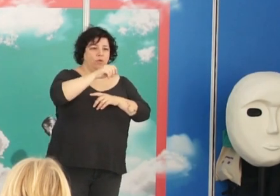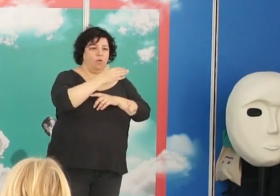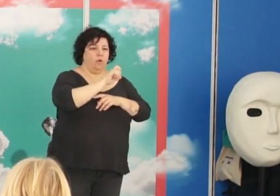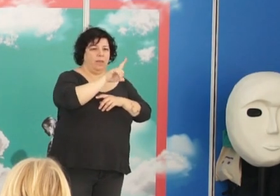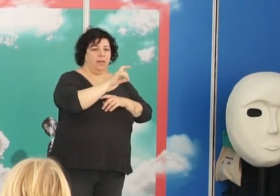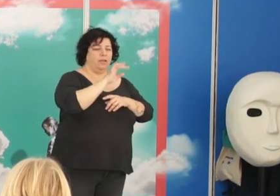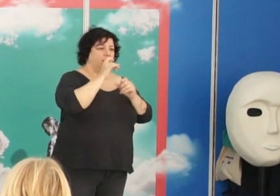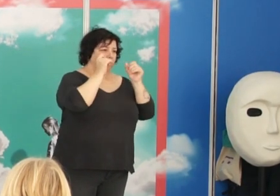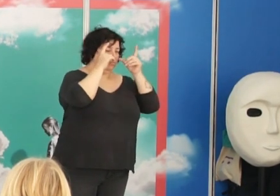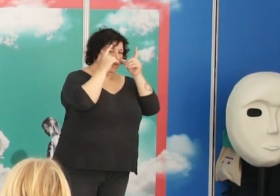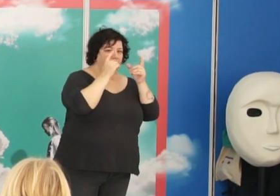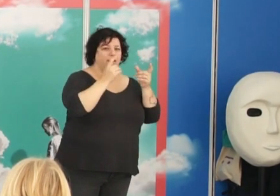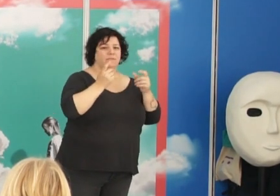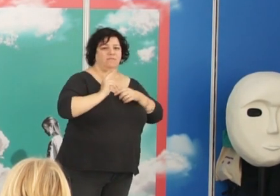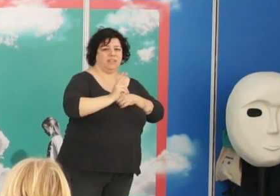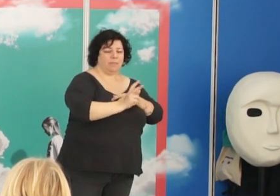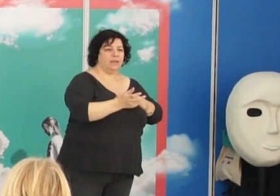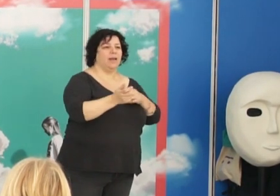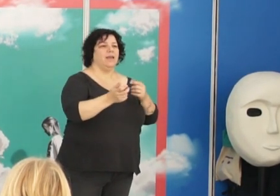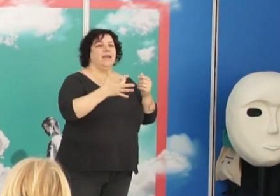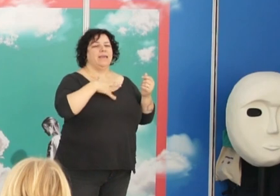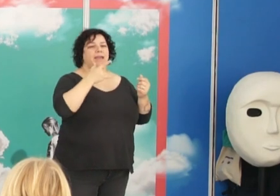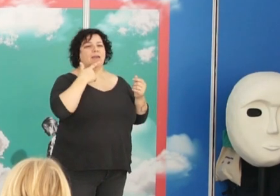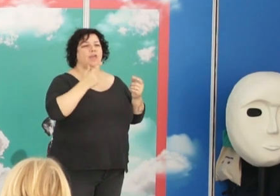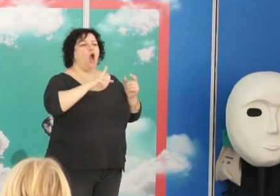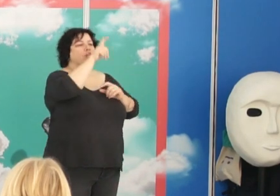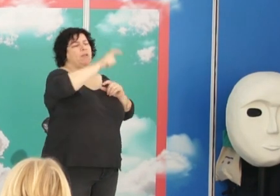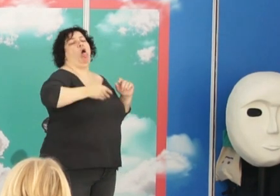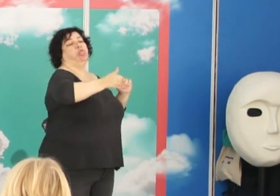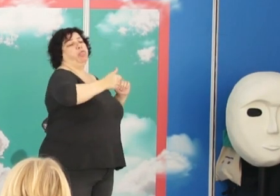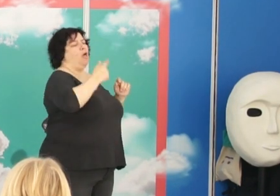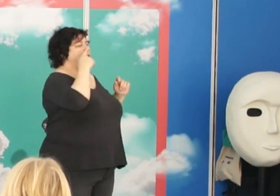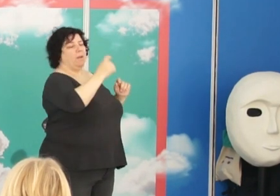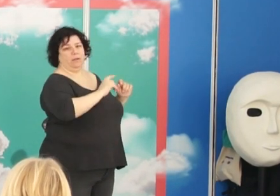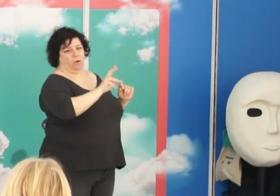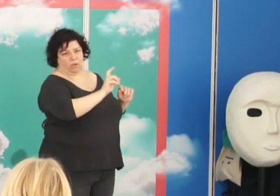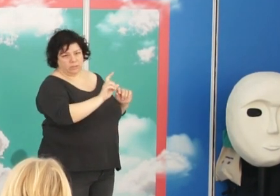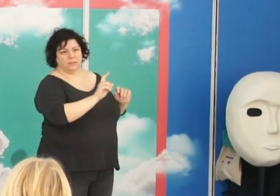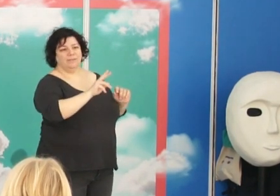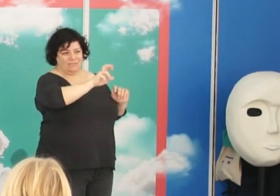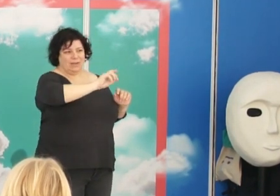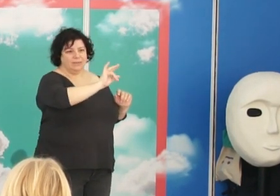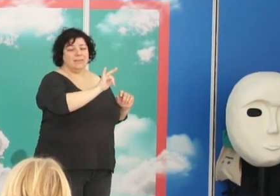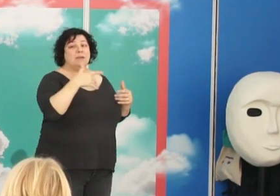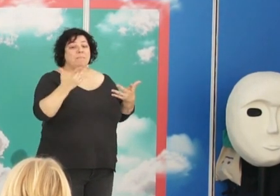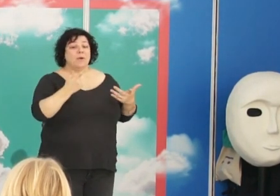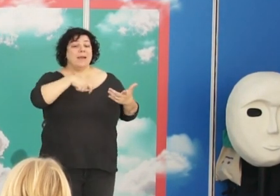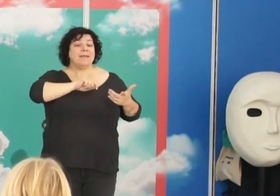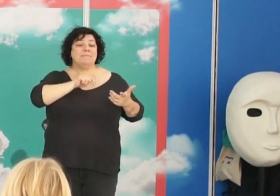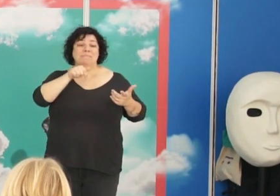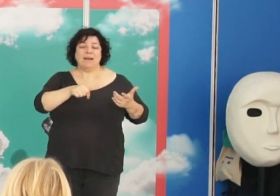fueron los descubridores de las vitaminas, o sea, que no es que se lo dieran a otro que no lo merecieran, ni muchísimo menos, pero probablemente España